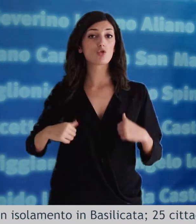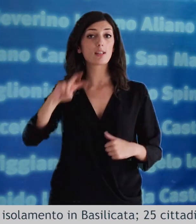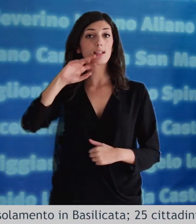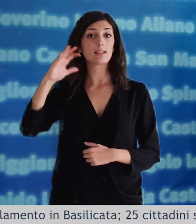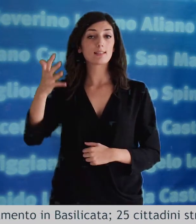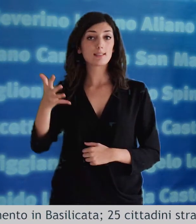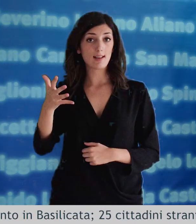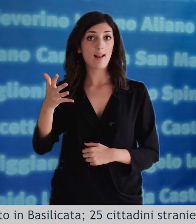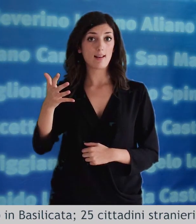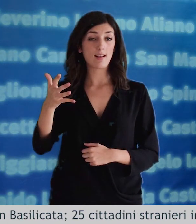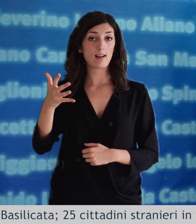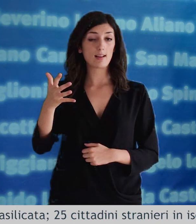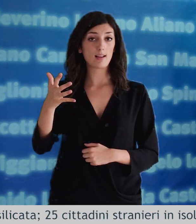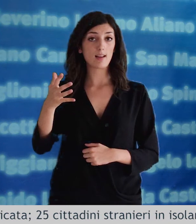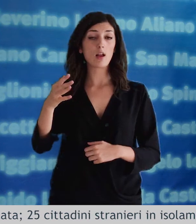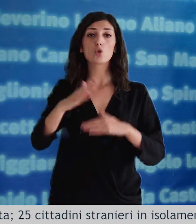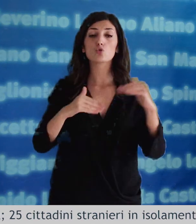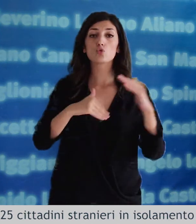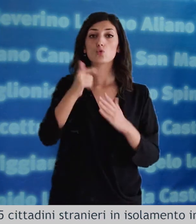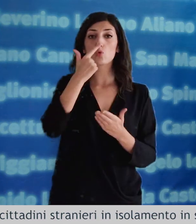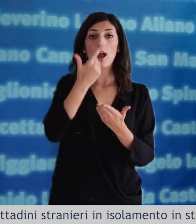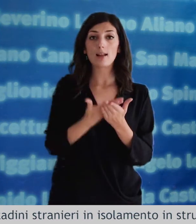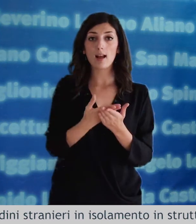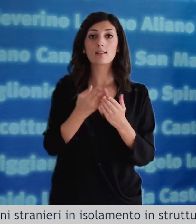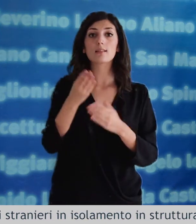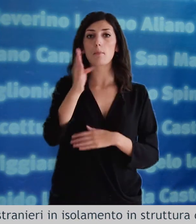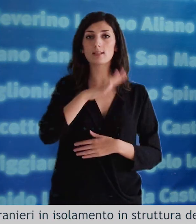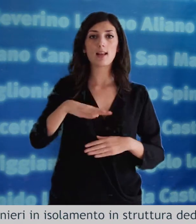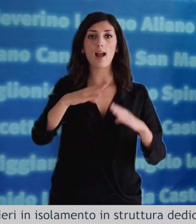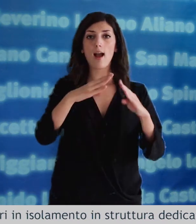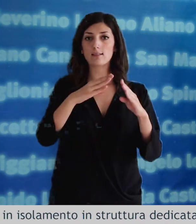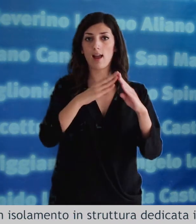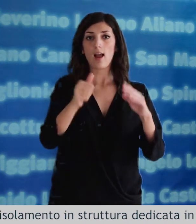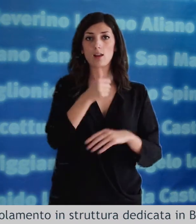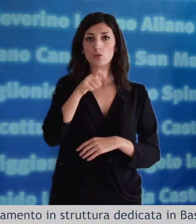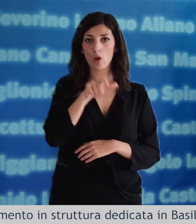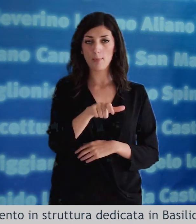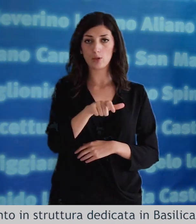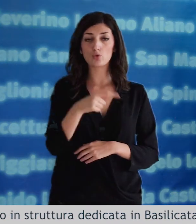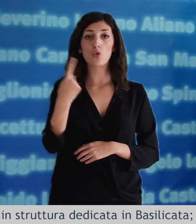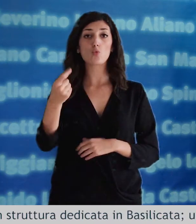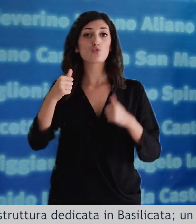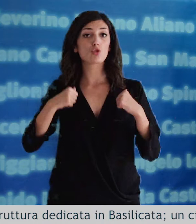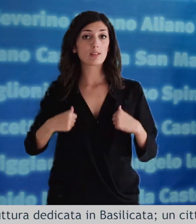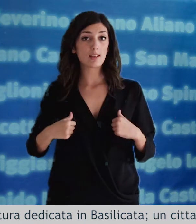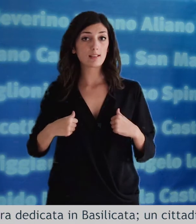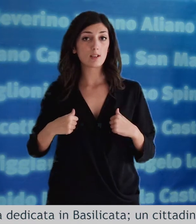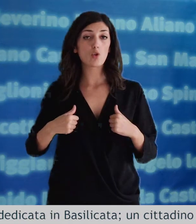stranieri in isolamento in struttura dedicata in basilicata un cittadino residente in basilicata